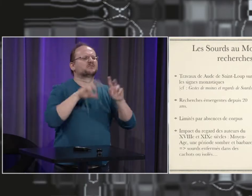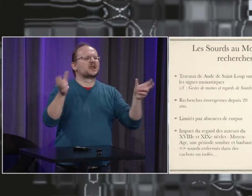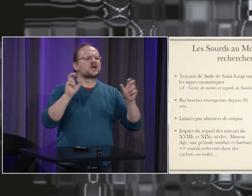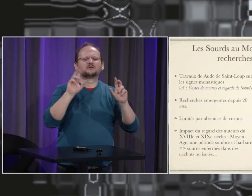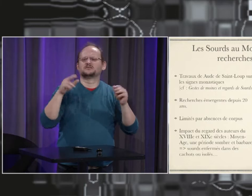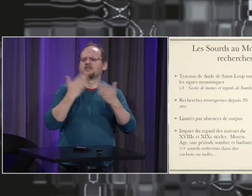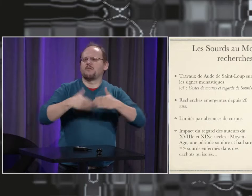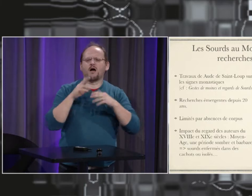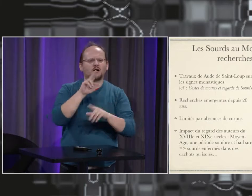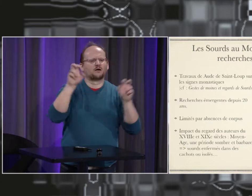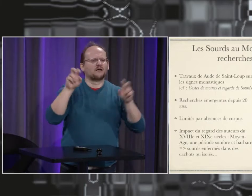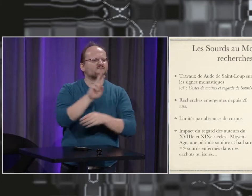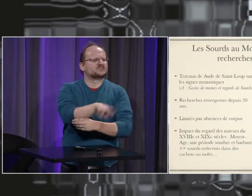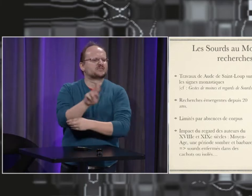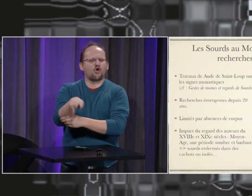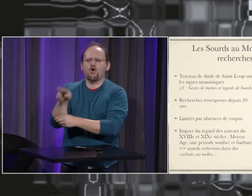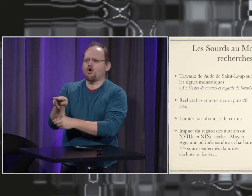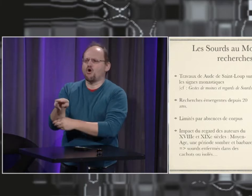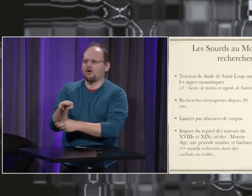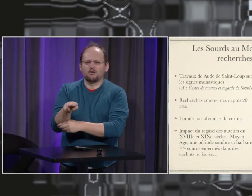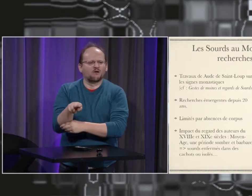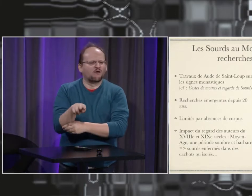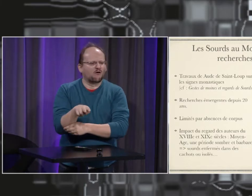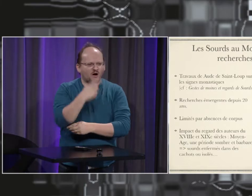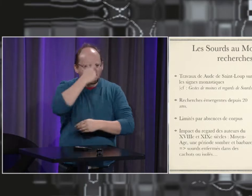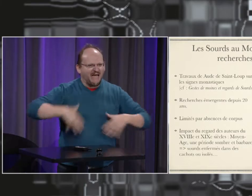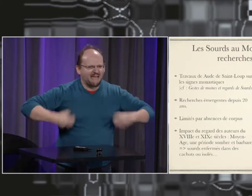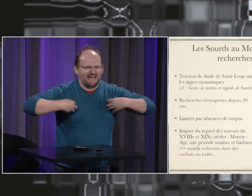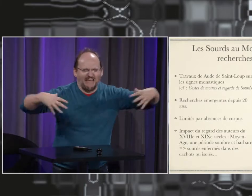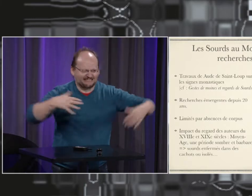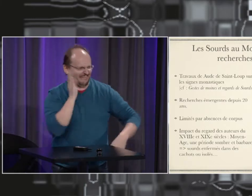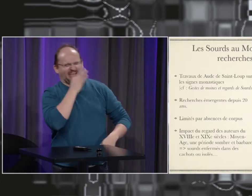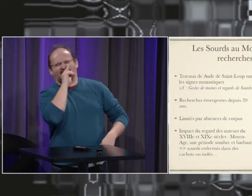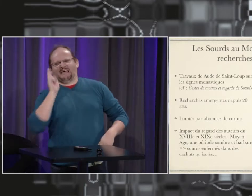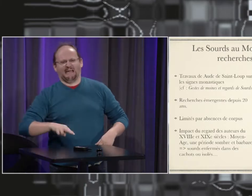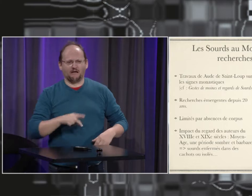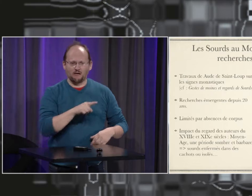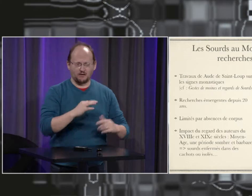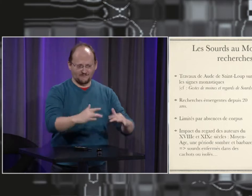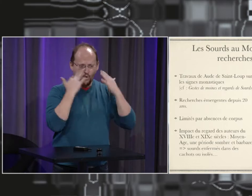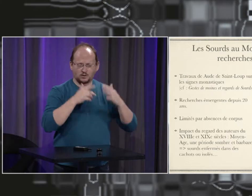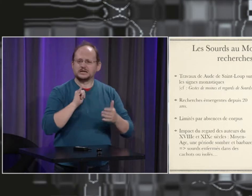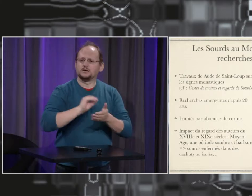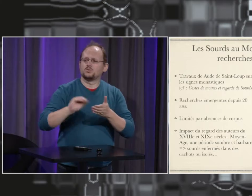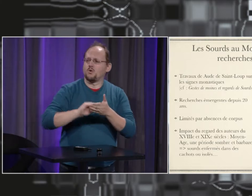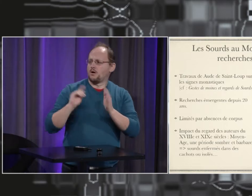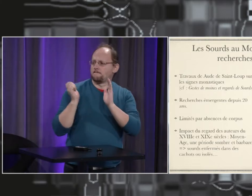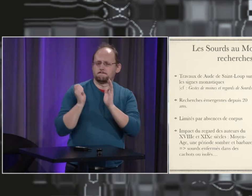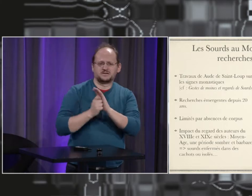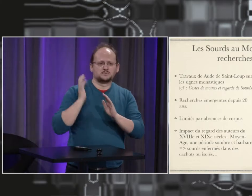les gens puaient. Vous avez tous vu le film Les Visiteurs au cinéma avec des gens qui s'expriment vraiment maladroitement,